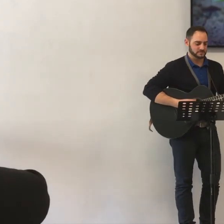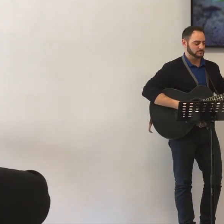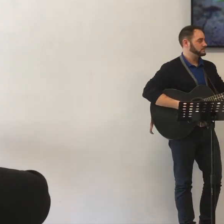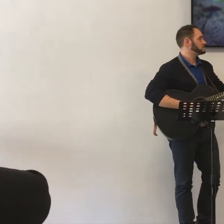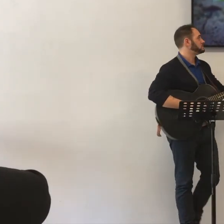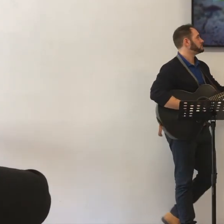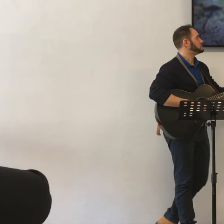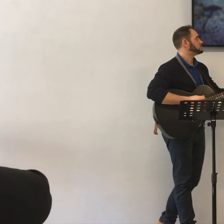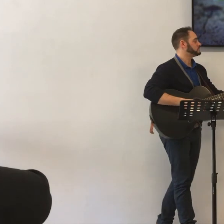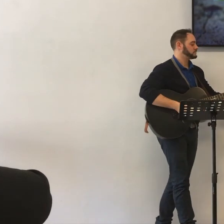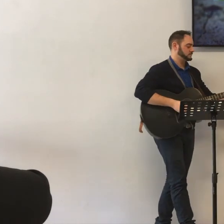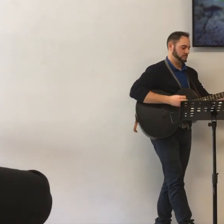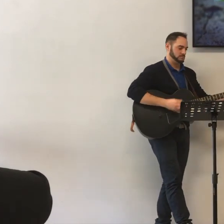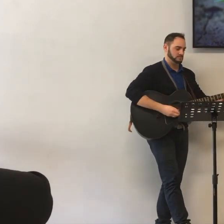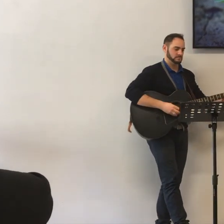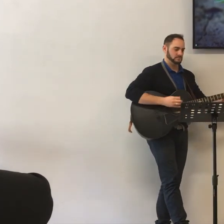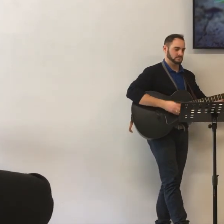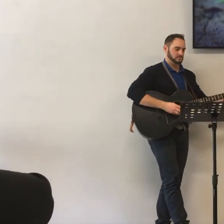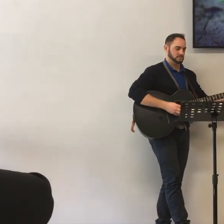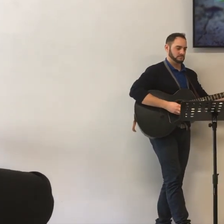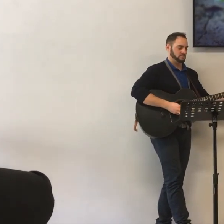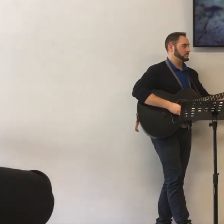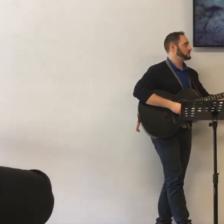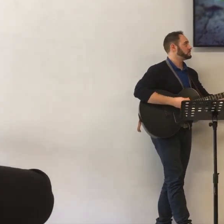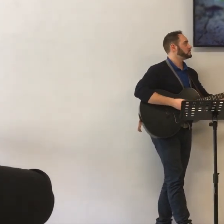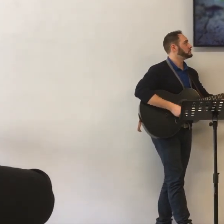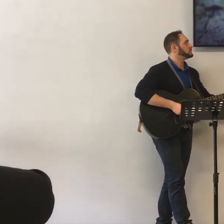Ocala, ma punto ci